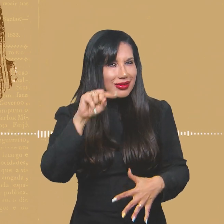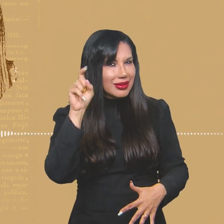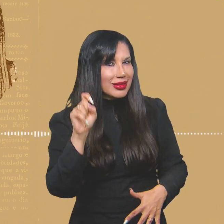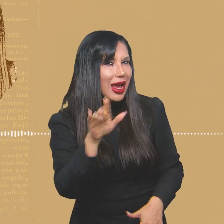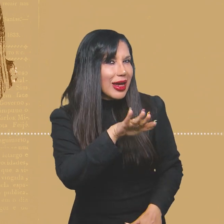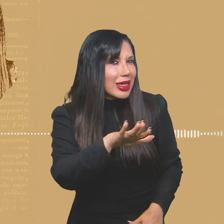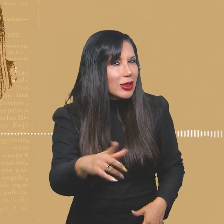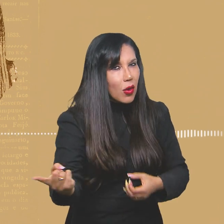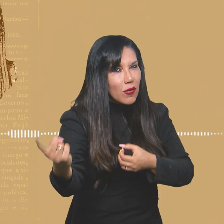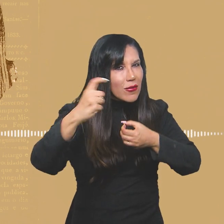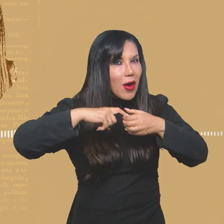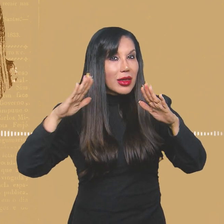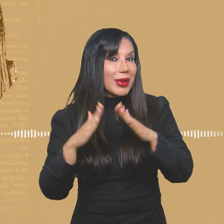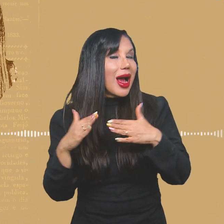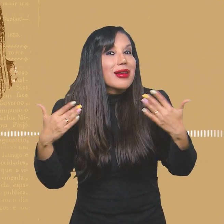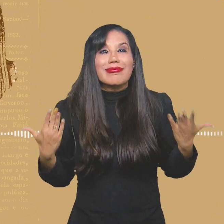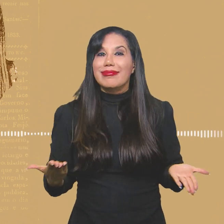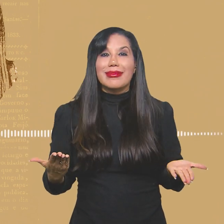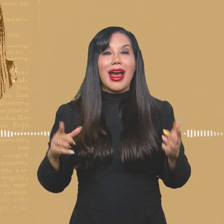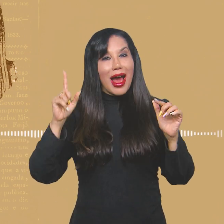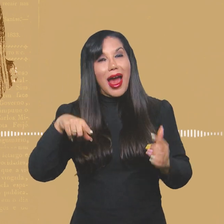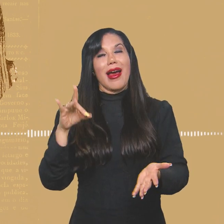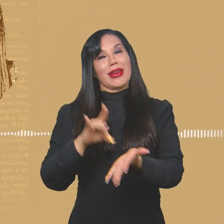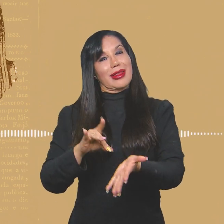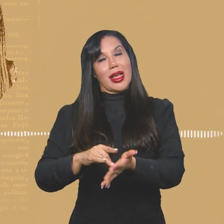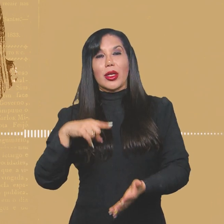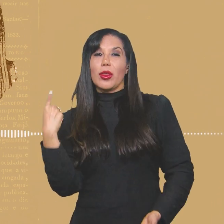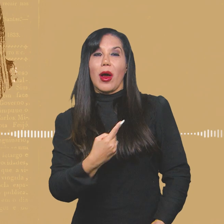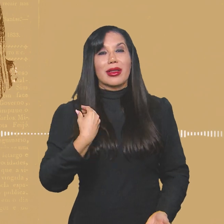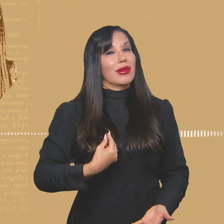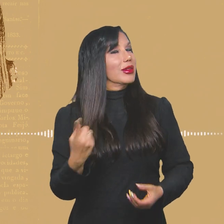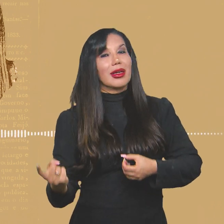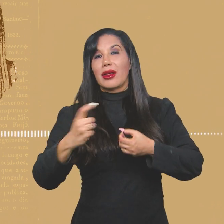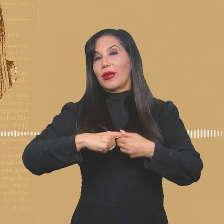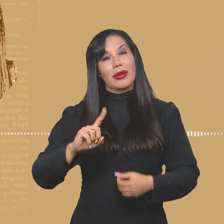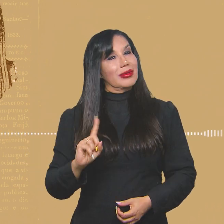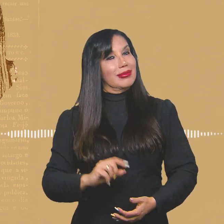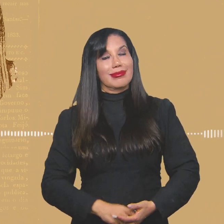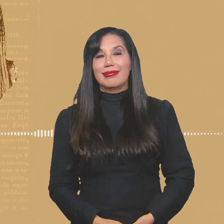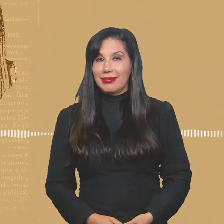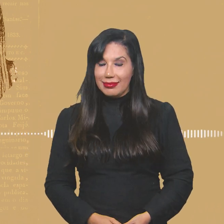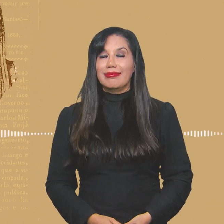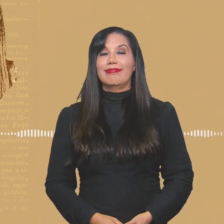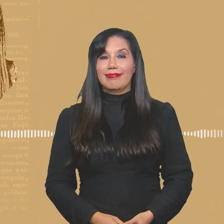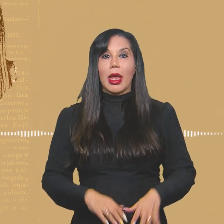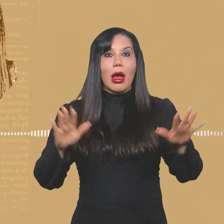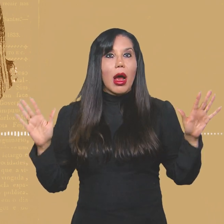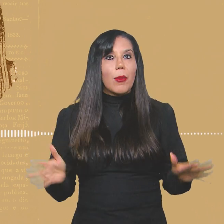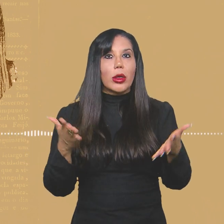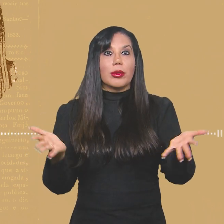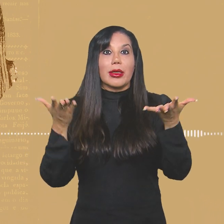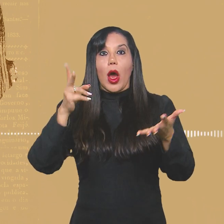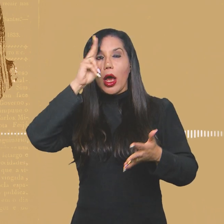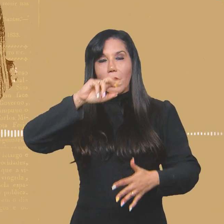criança volta para casa? Essa é a nossa realidade. E eles não voltam. A motivação e a história são de